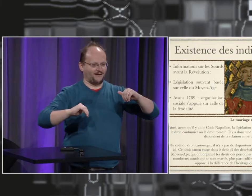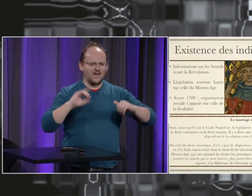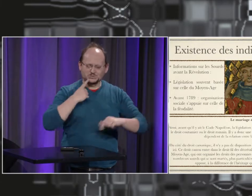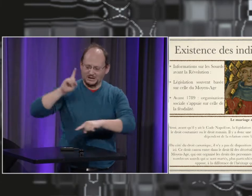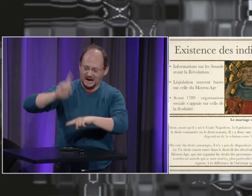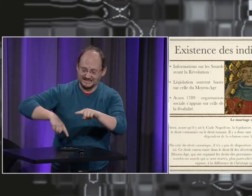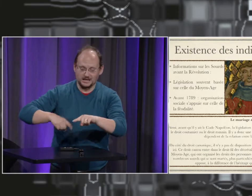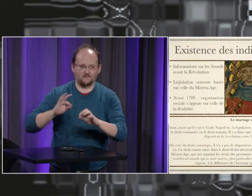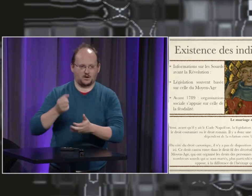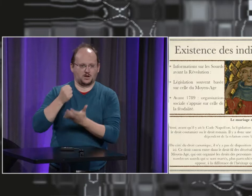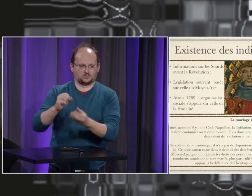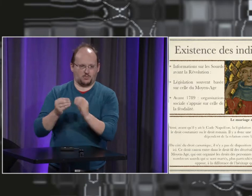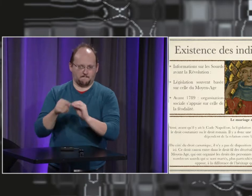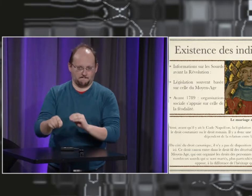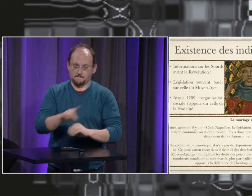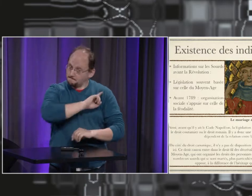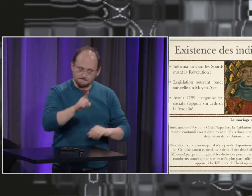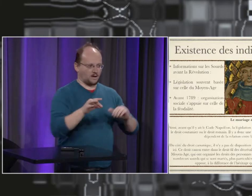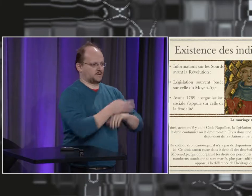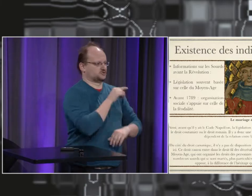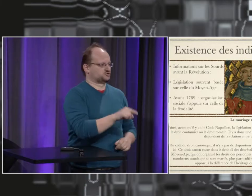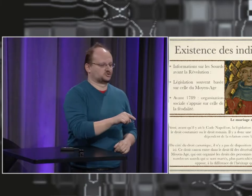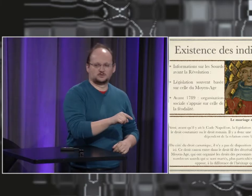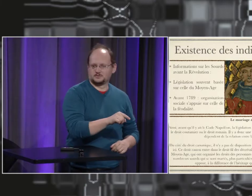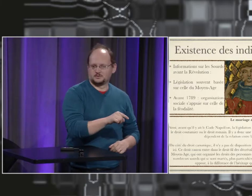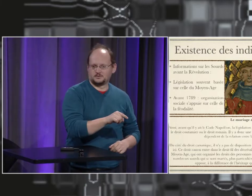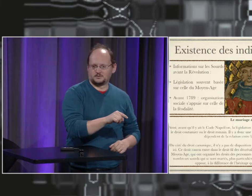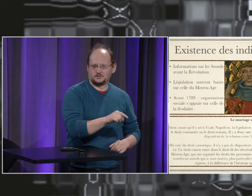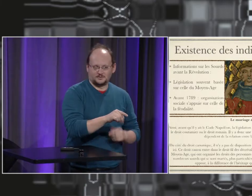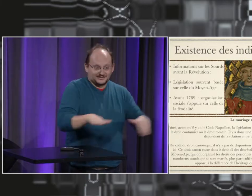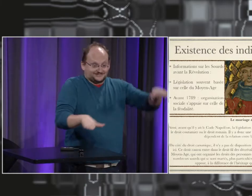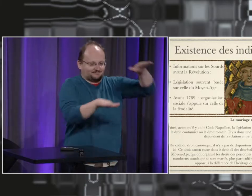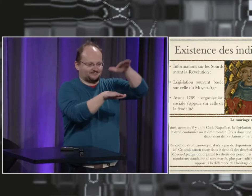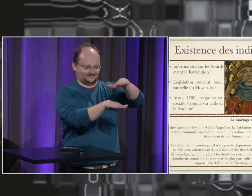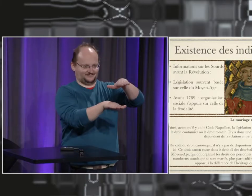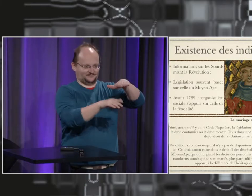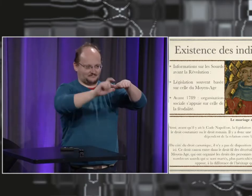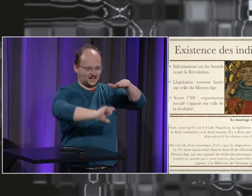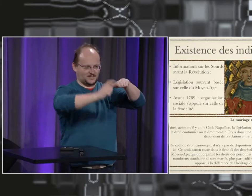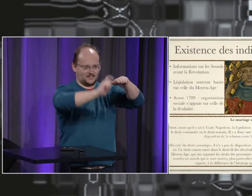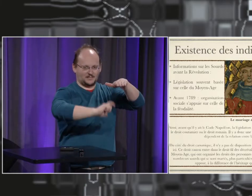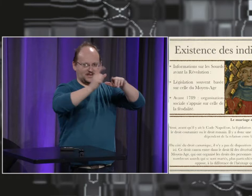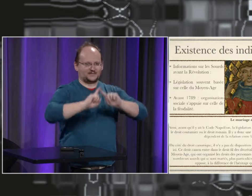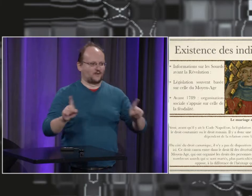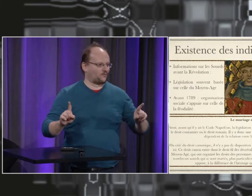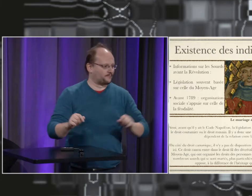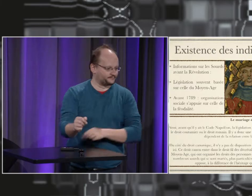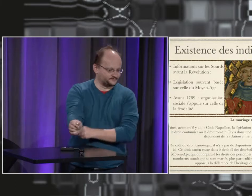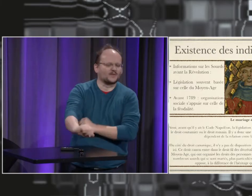à l'héritage. Donc, en fait, le problème des sourds, ce n'était pas le problème du mariage, c'était le droit à l'héritage. Et en fait, le